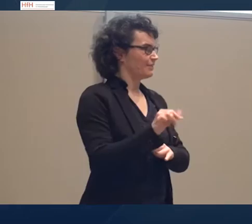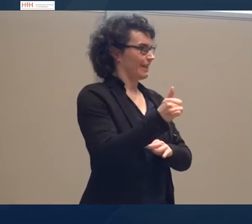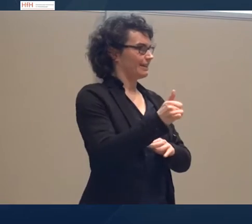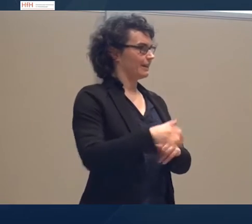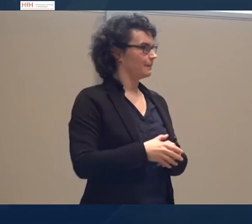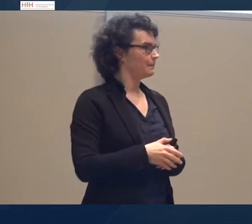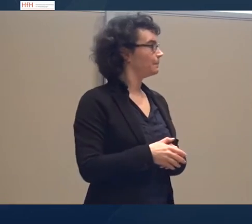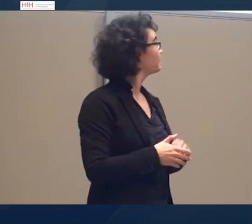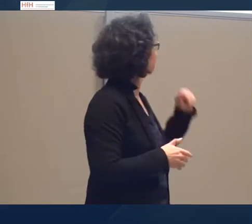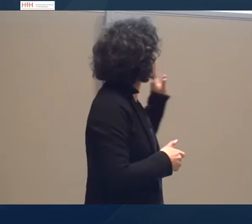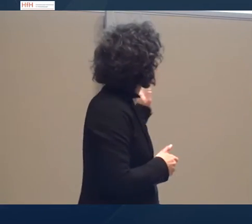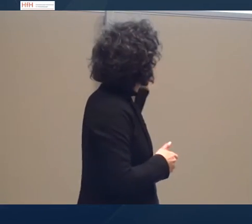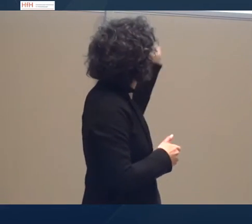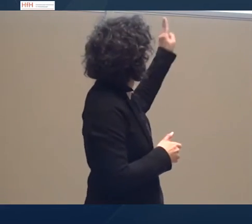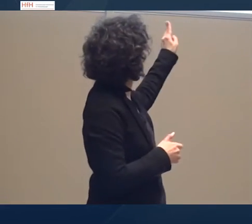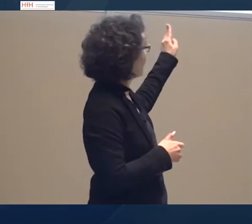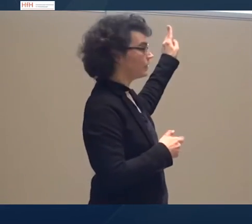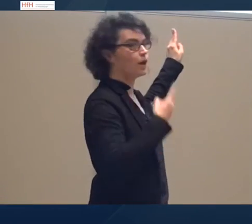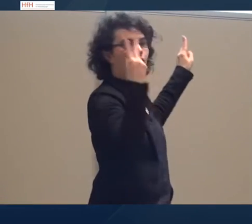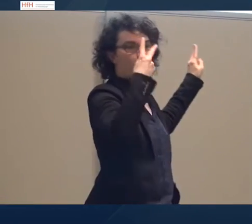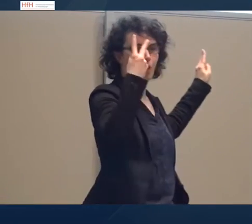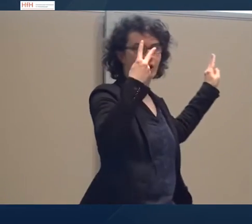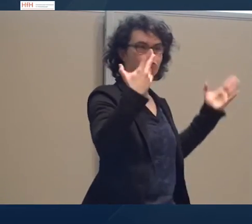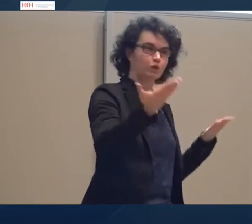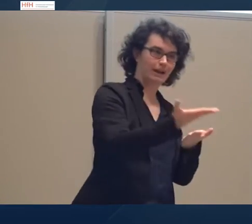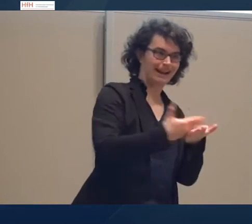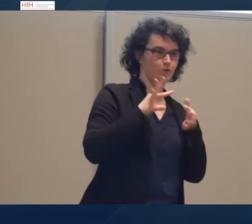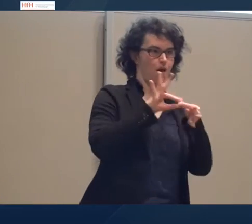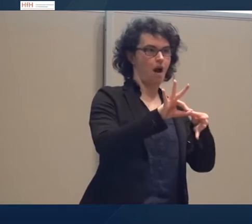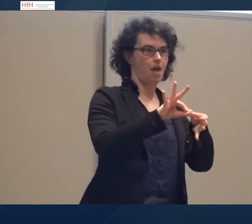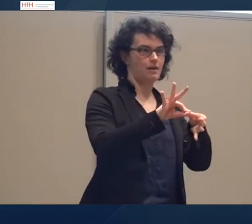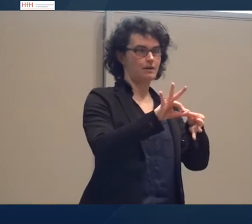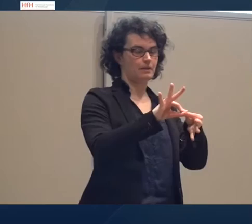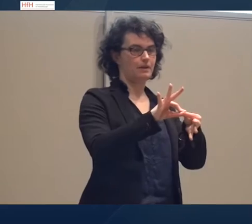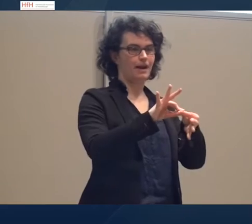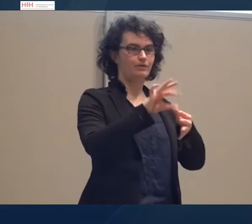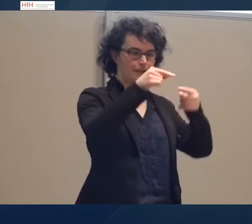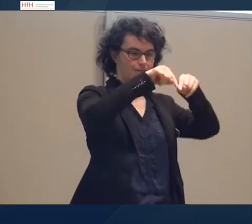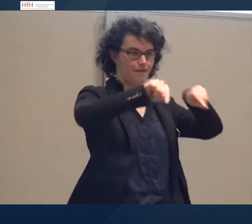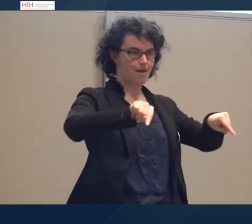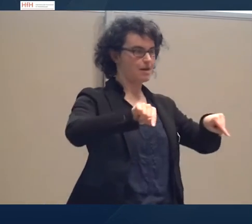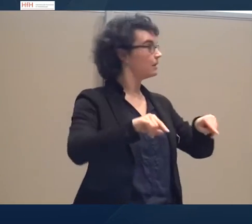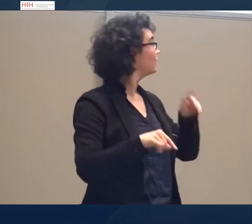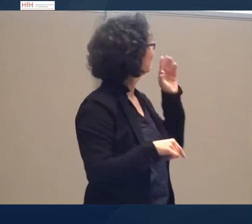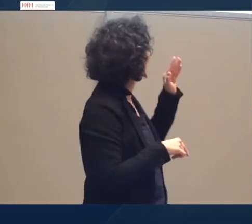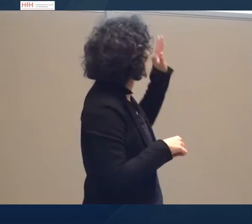Dann haben wir die logisch-kausalen Beziehungen. Dann haben wir wieder eine Zweiteilung, also die explikativen Textarten